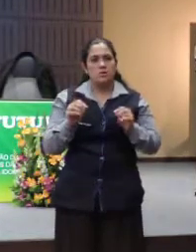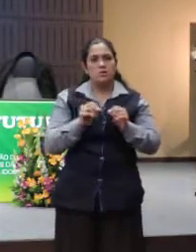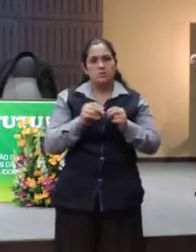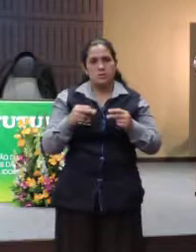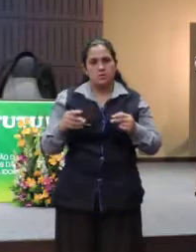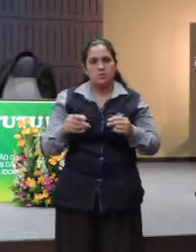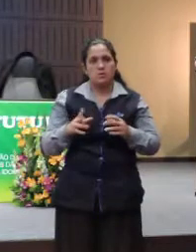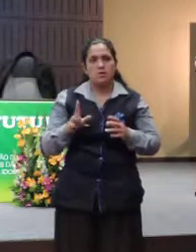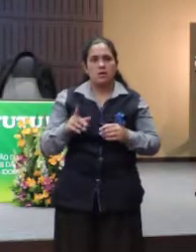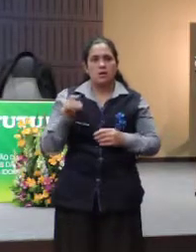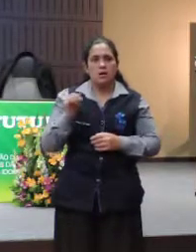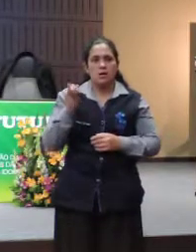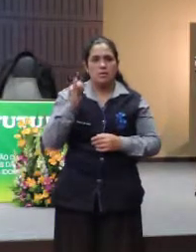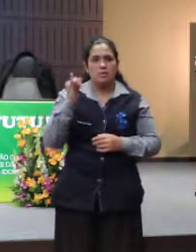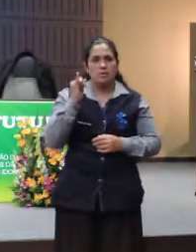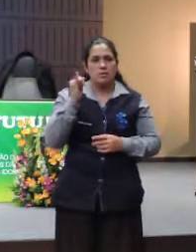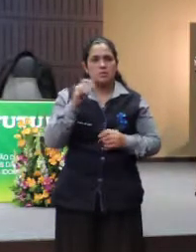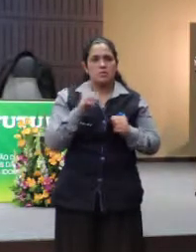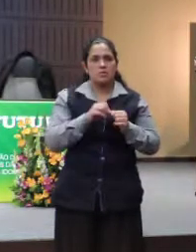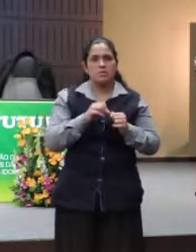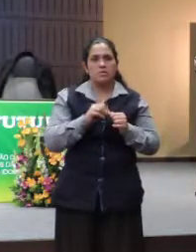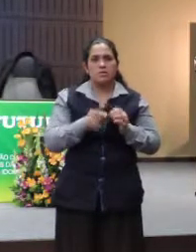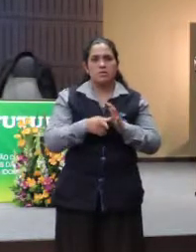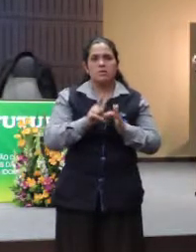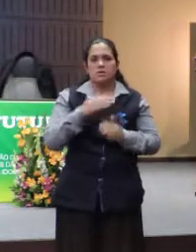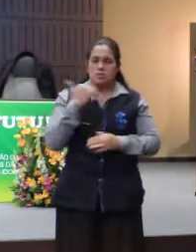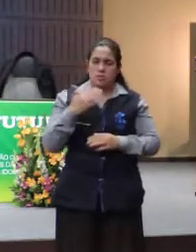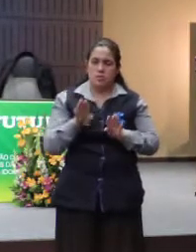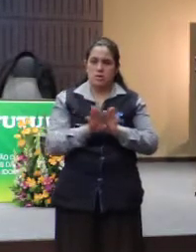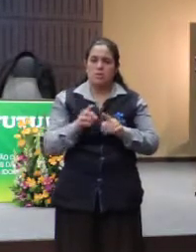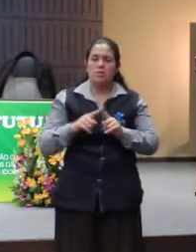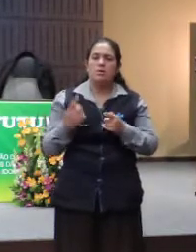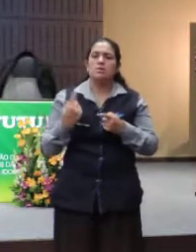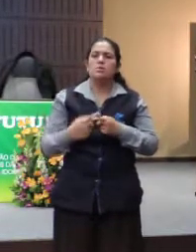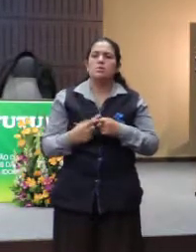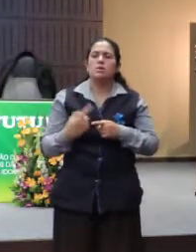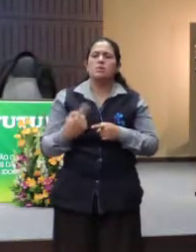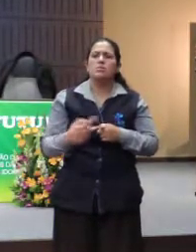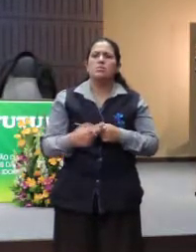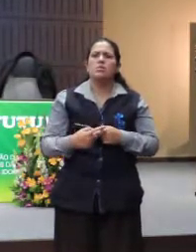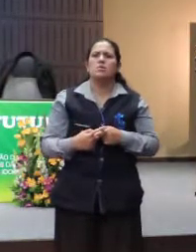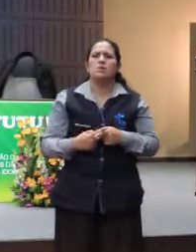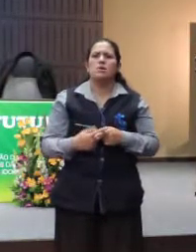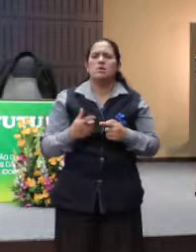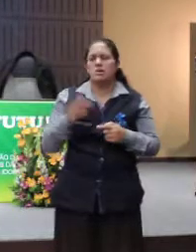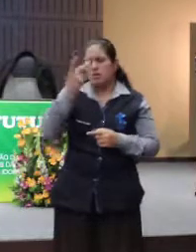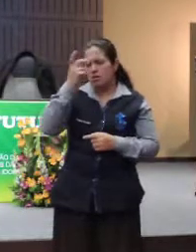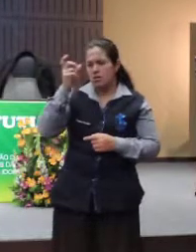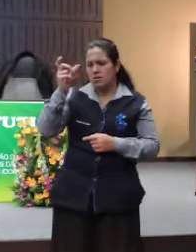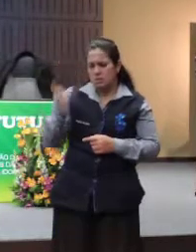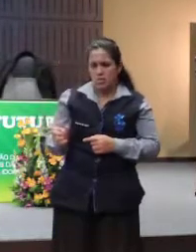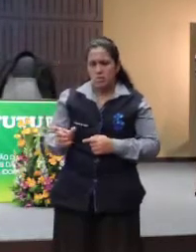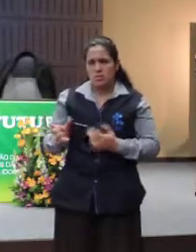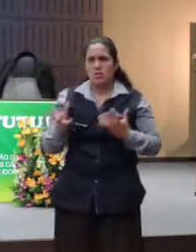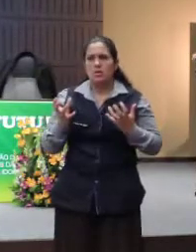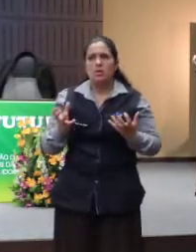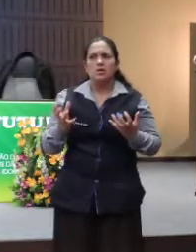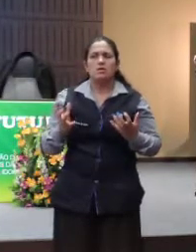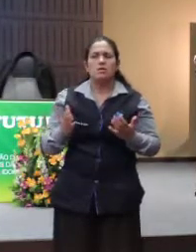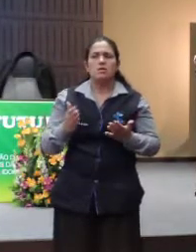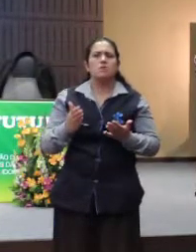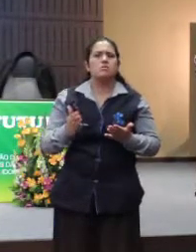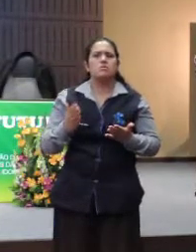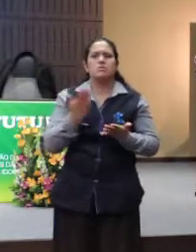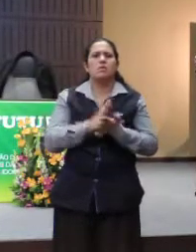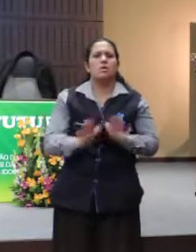se tornou um cara importante nessa área antes de falecer. Por que que esse cidadão quis tirar a própria vida